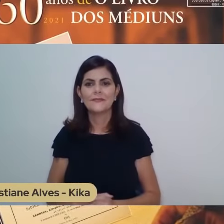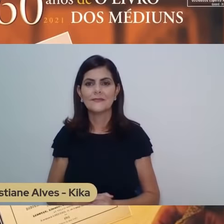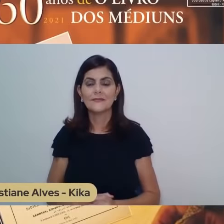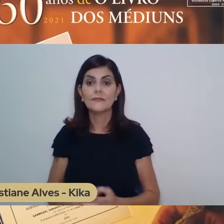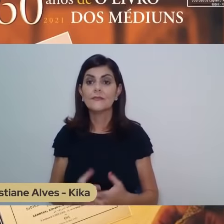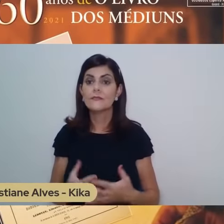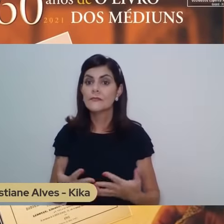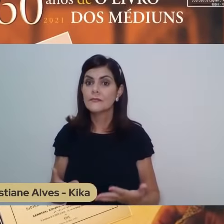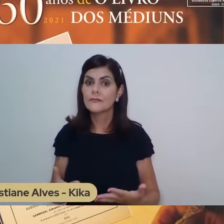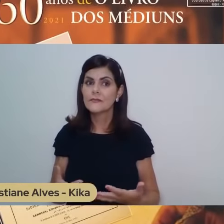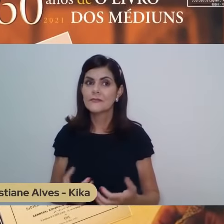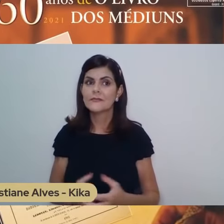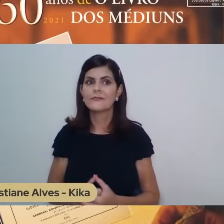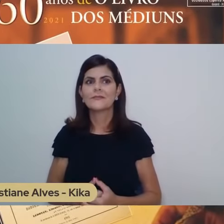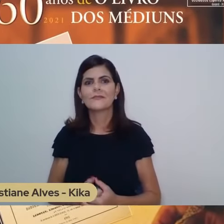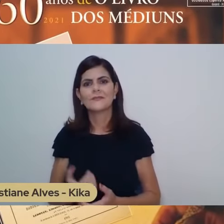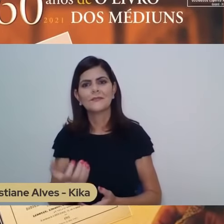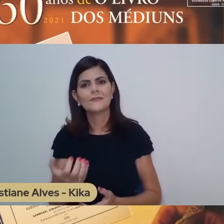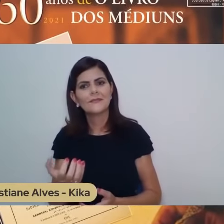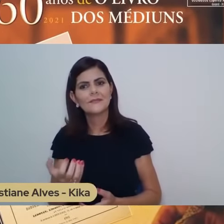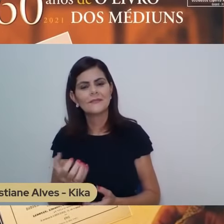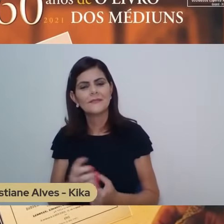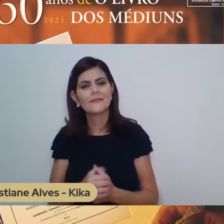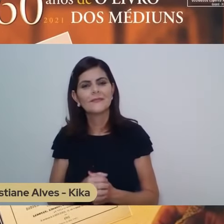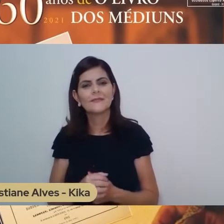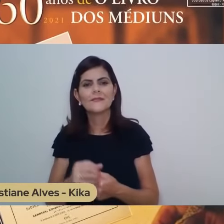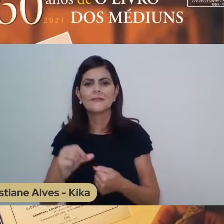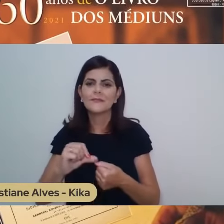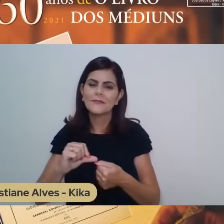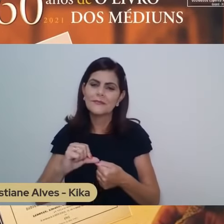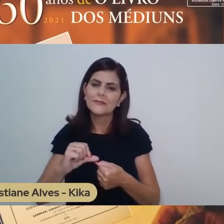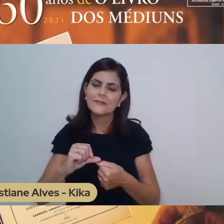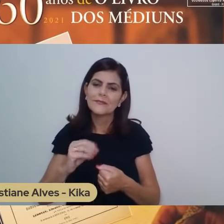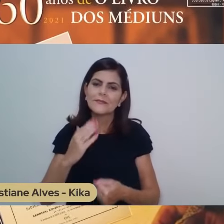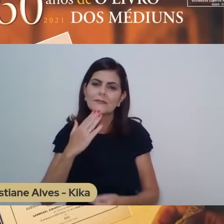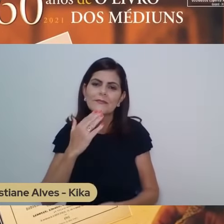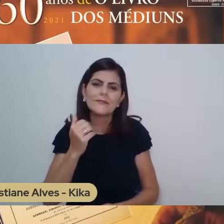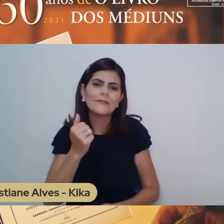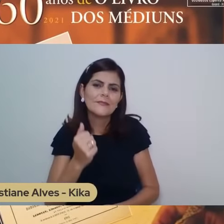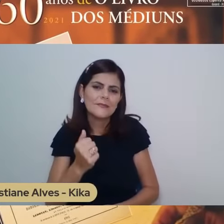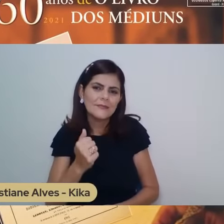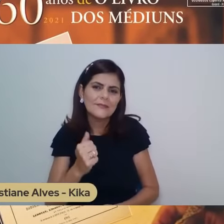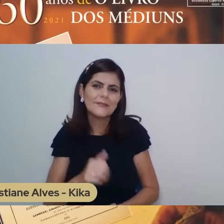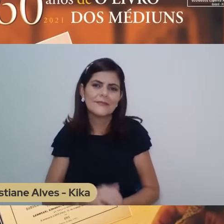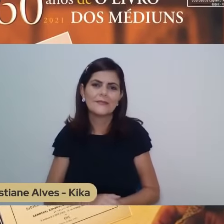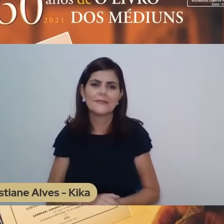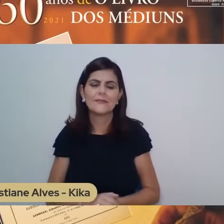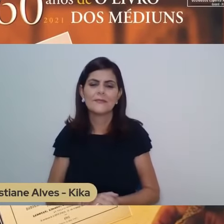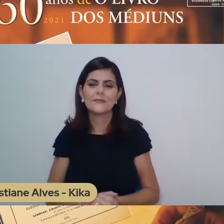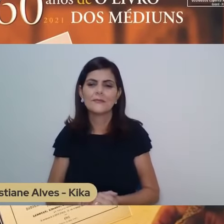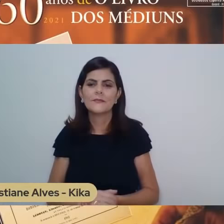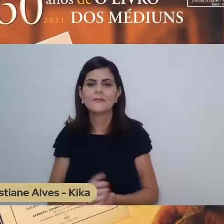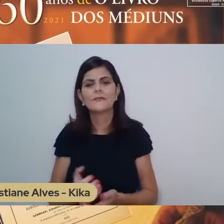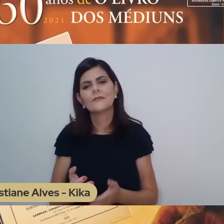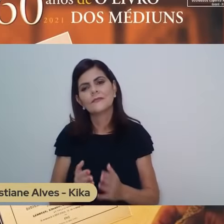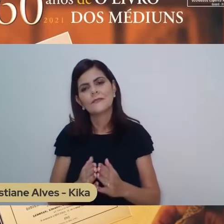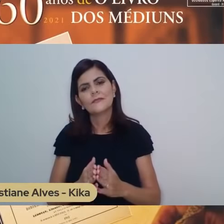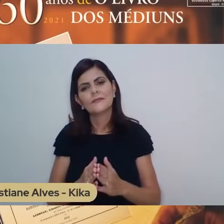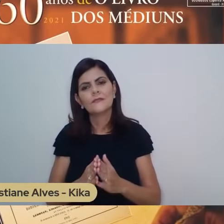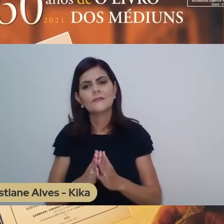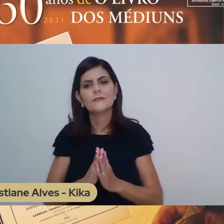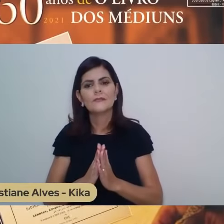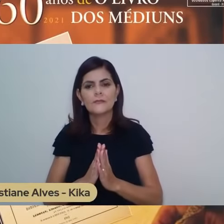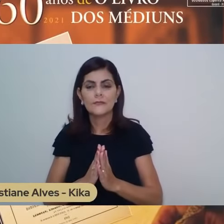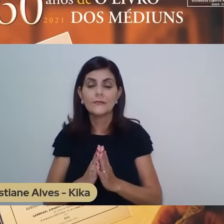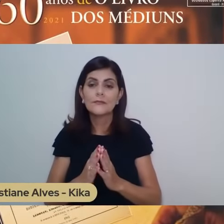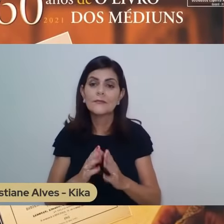reparação, de renovação, rogamos aos benfeitores que tutelam o nosso destino a possibilidade, talvez, de trabalhar na